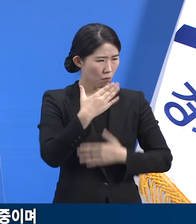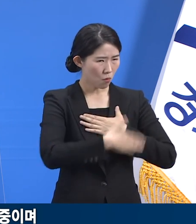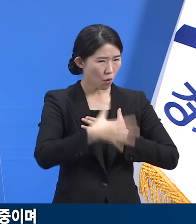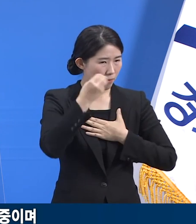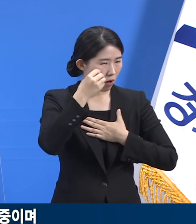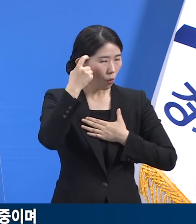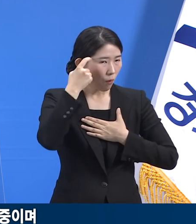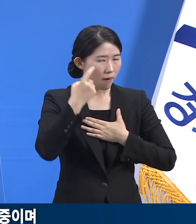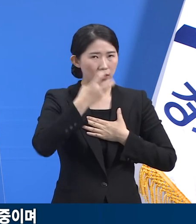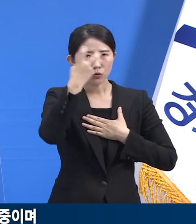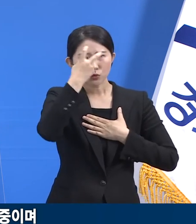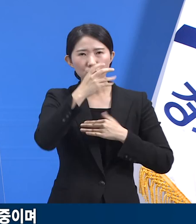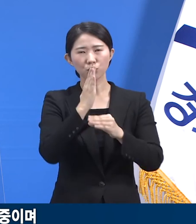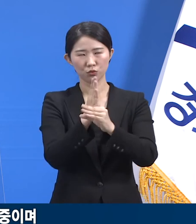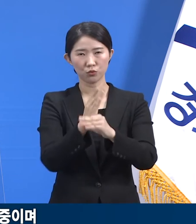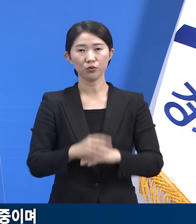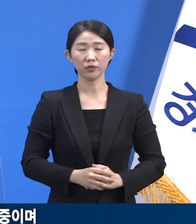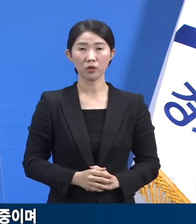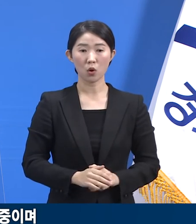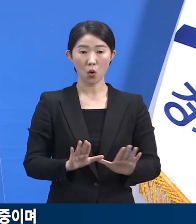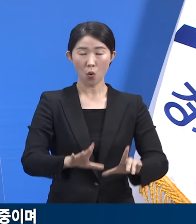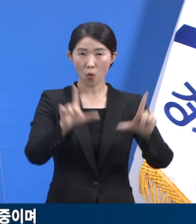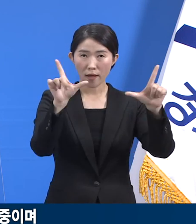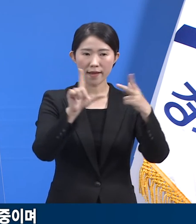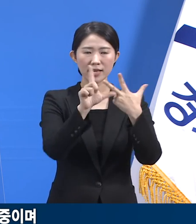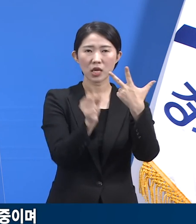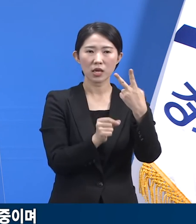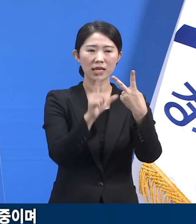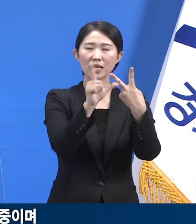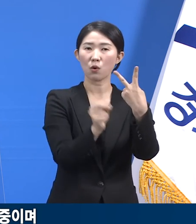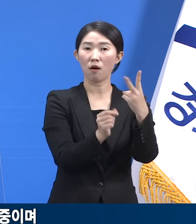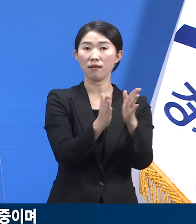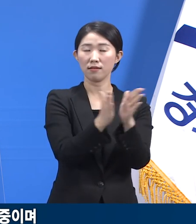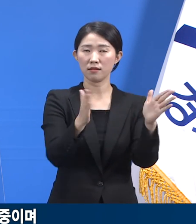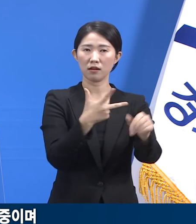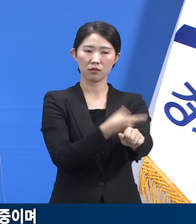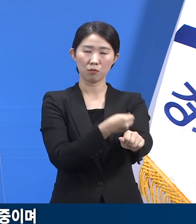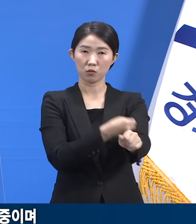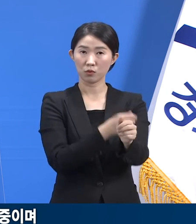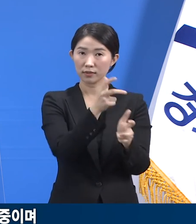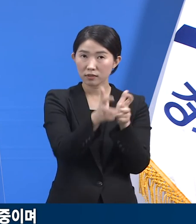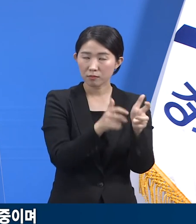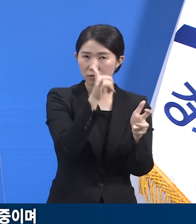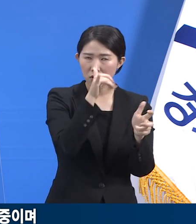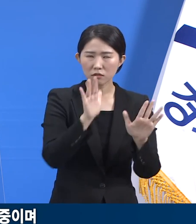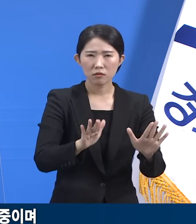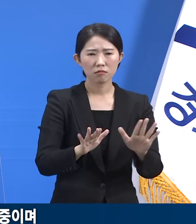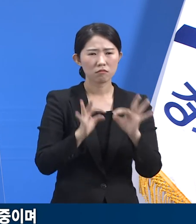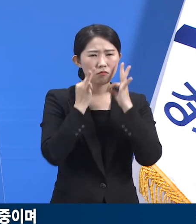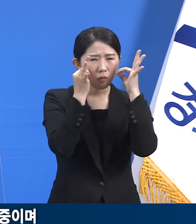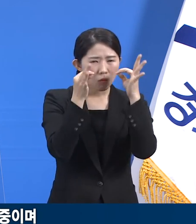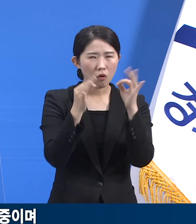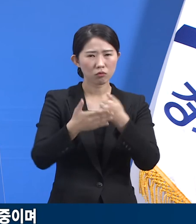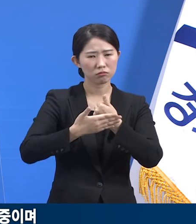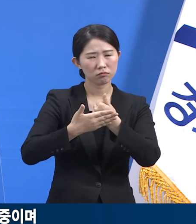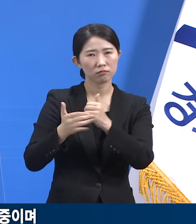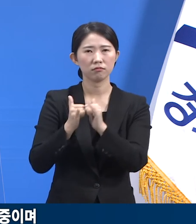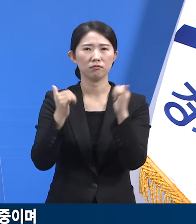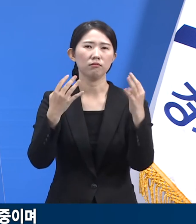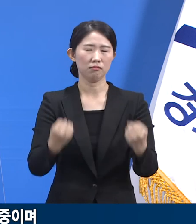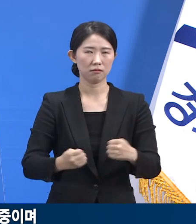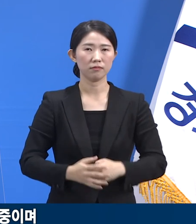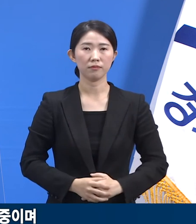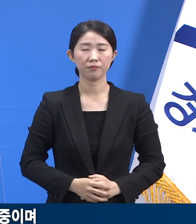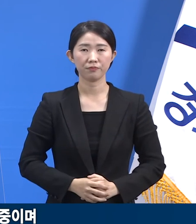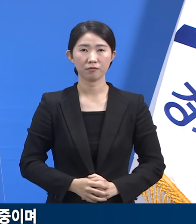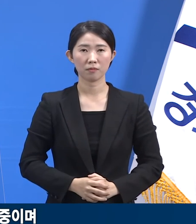올해 2월부터 시작된 백신 접종 사업은 이렇게 많은 이들의 노력에 힘입어 진행되고 있습니다. 저절로